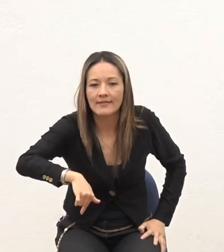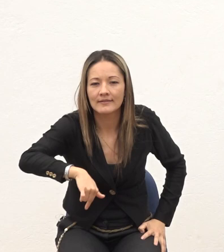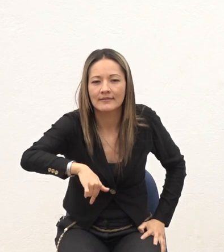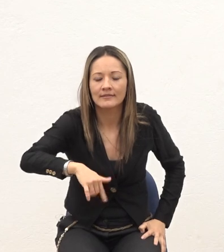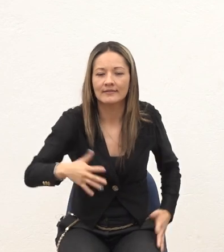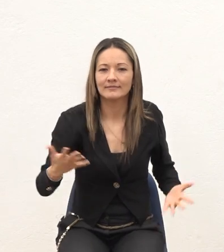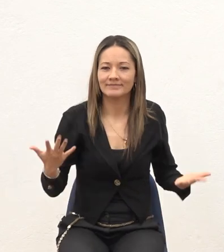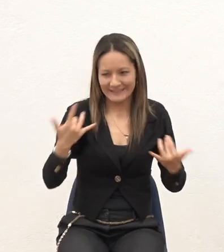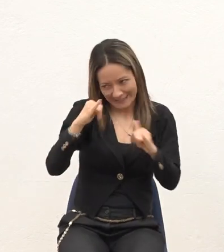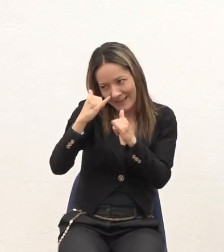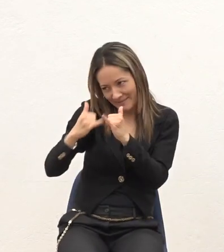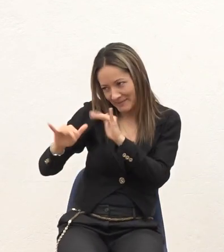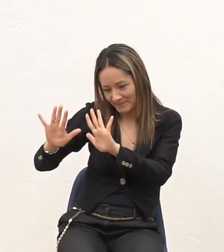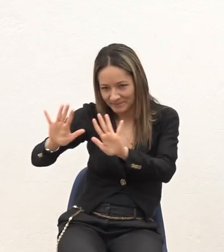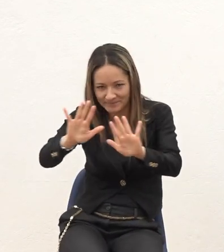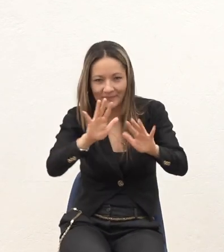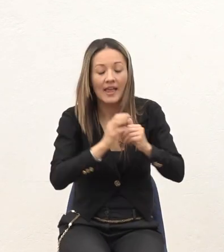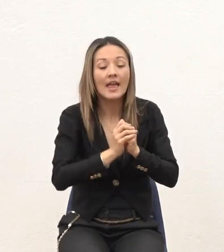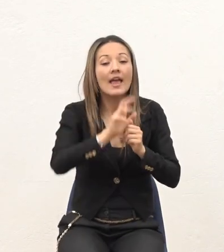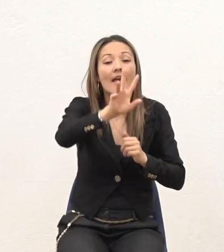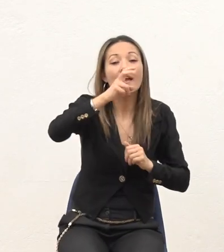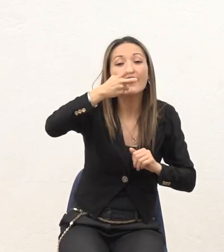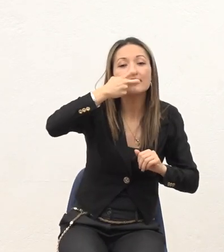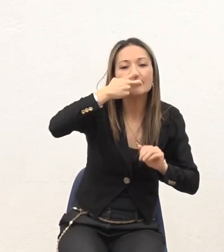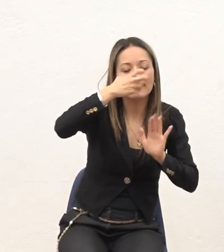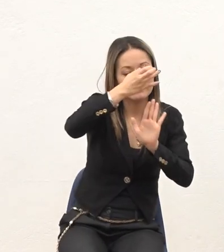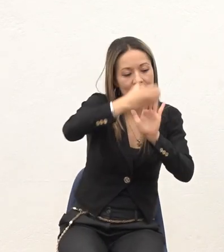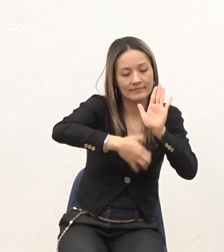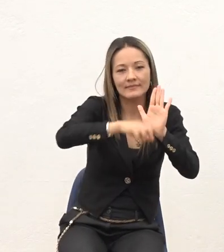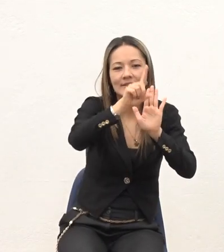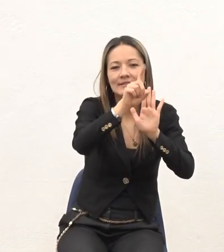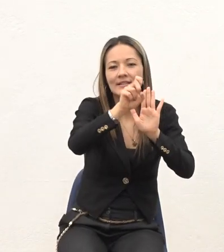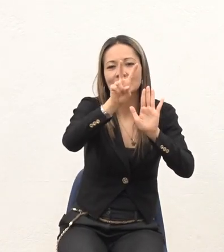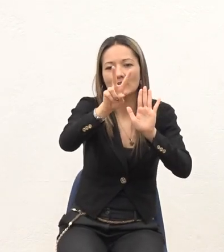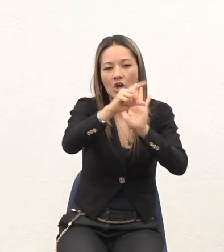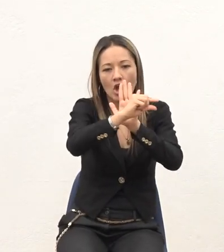vamos a finalizar Isaías 62 11 12 Y 12